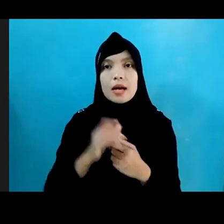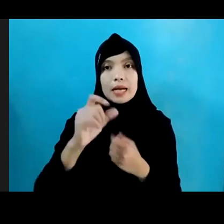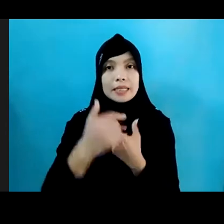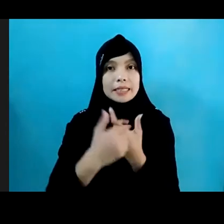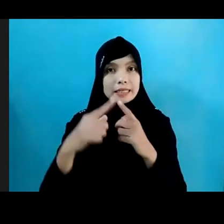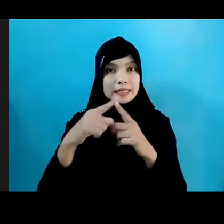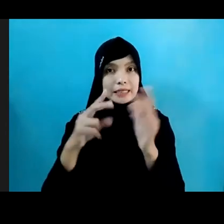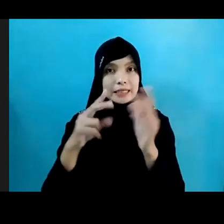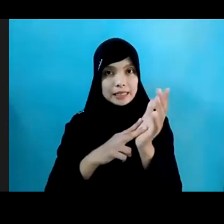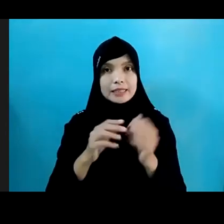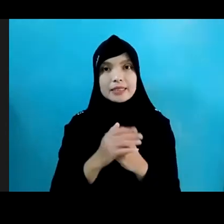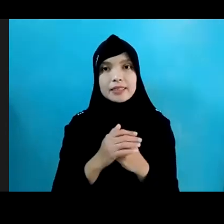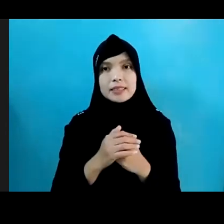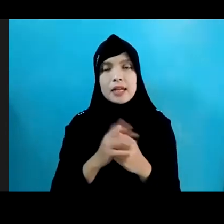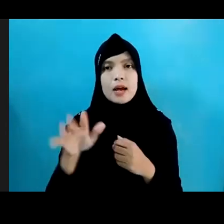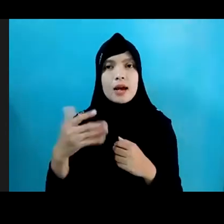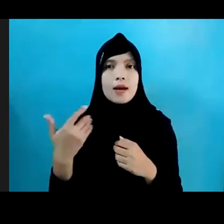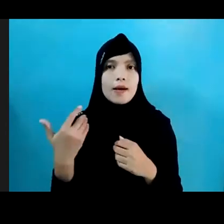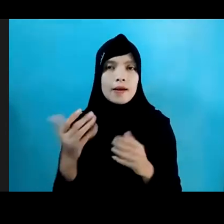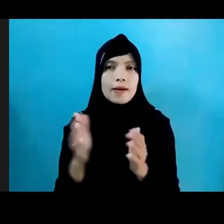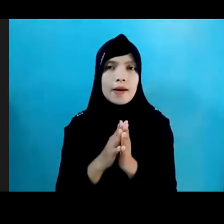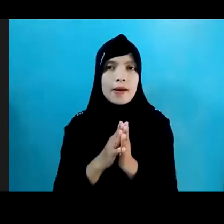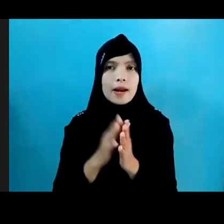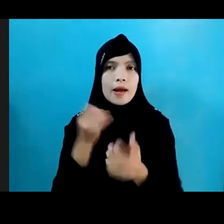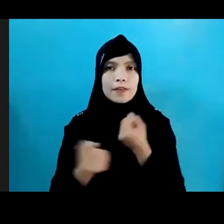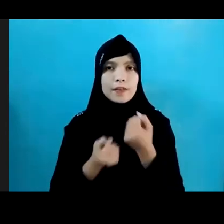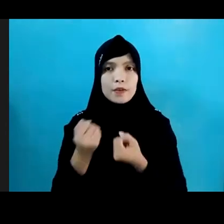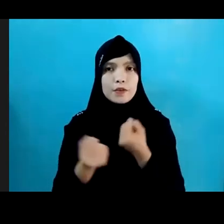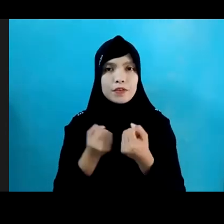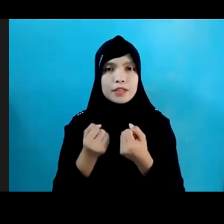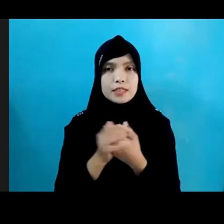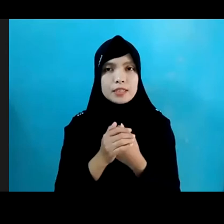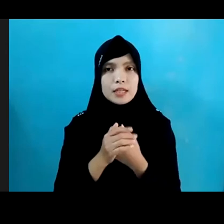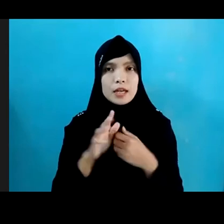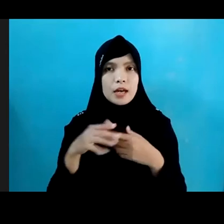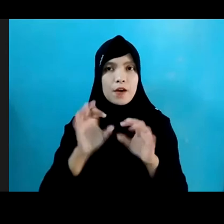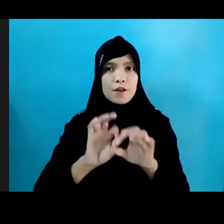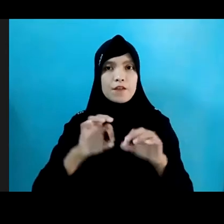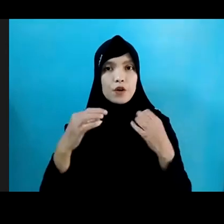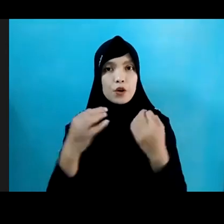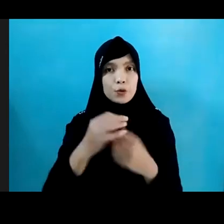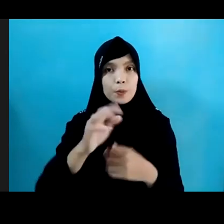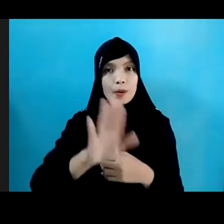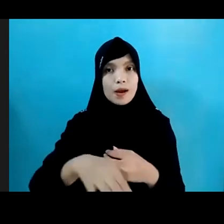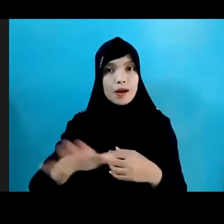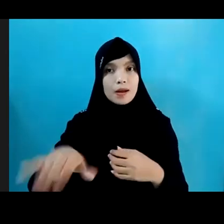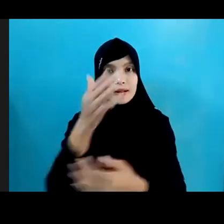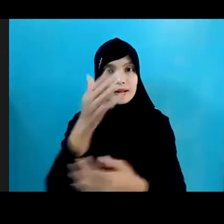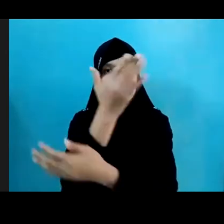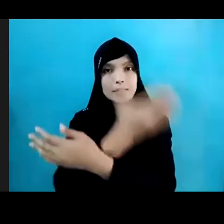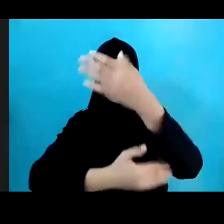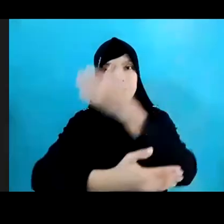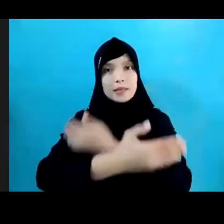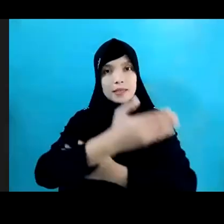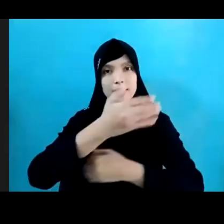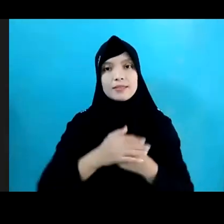Network Dan juga Ia adalah Aktivis Dalam Atau Di Forum Anak Dengan Disabilitas Kita